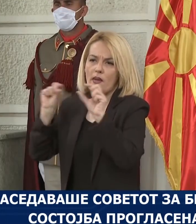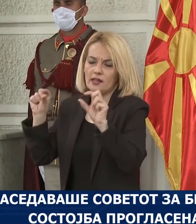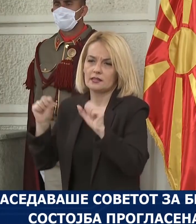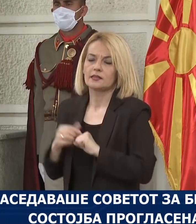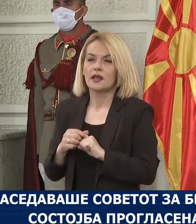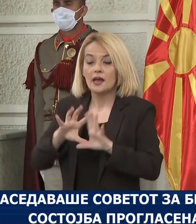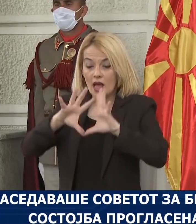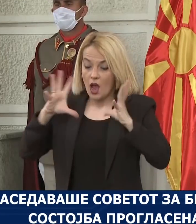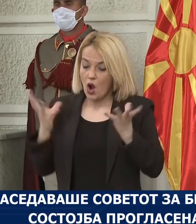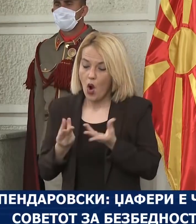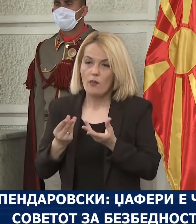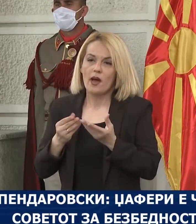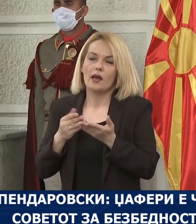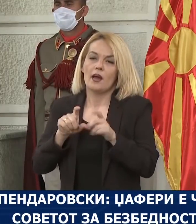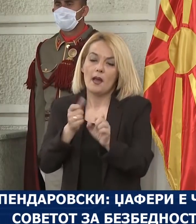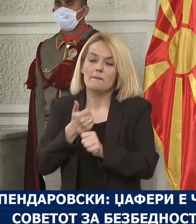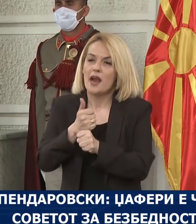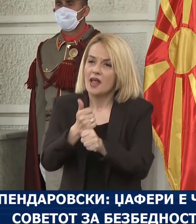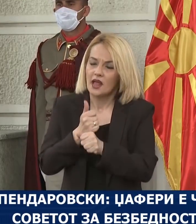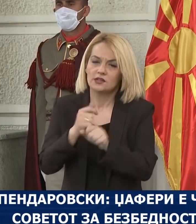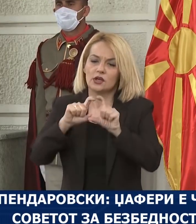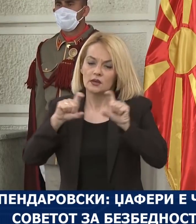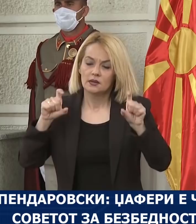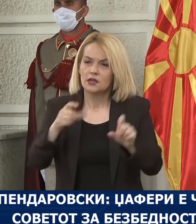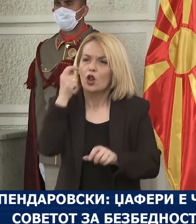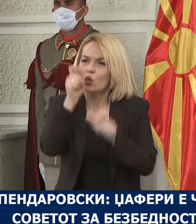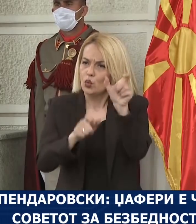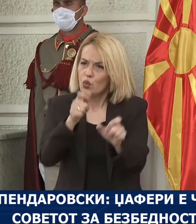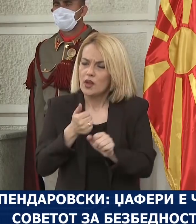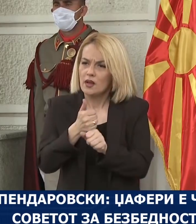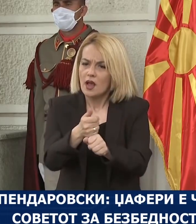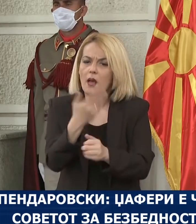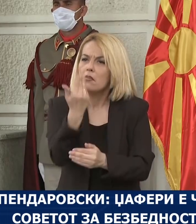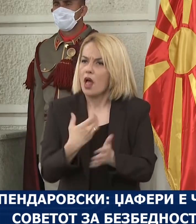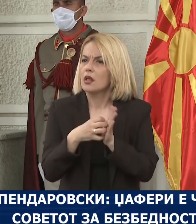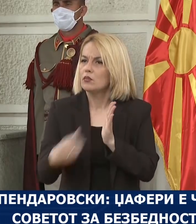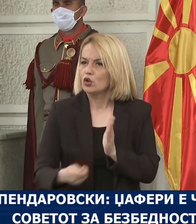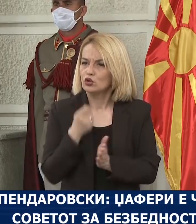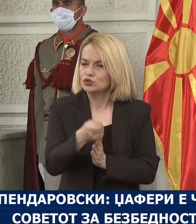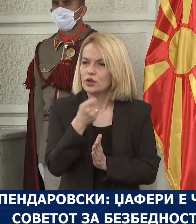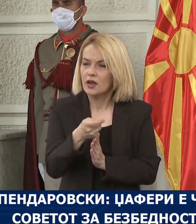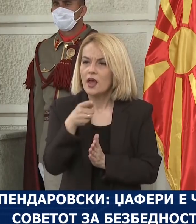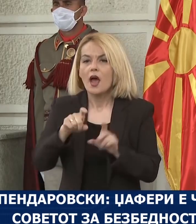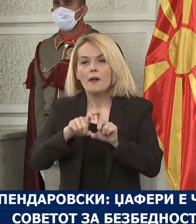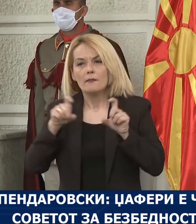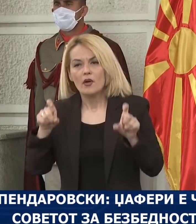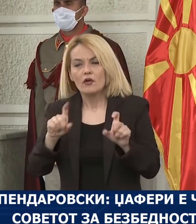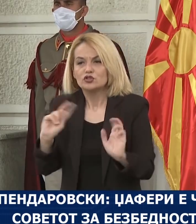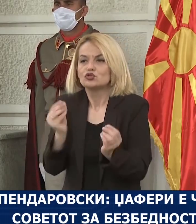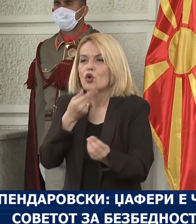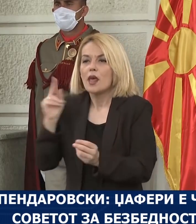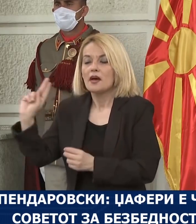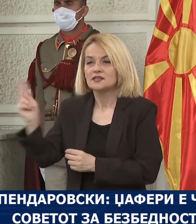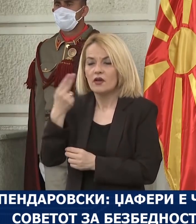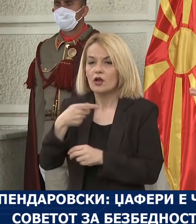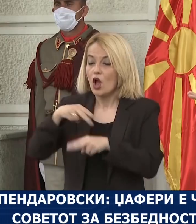Целокупниот пратеницки состав практично прима и понатаму пратеницки плати, дека тоа е парламент кој постои. Друго прашање, зошто не се свикува.